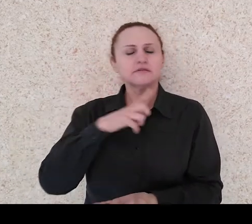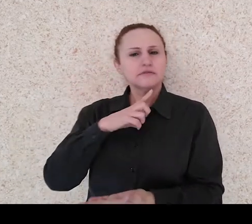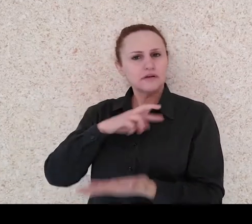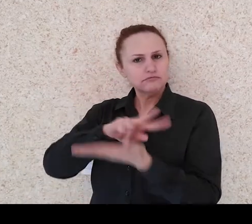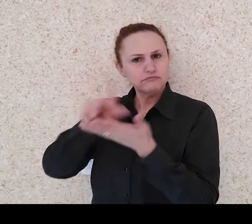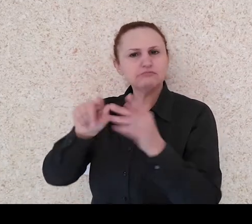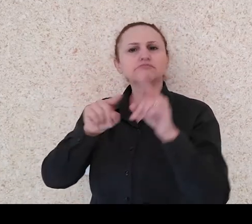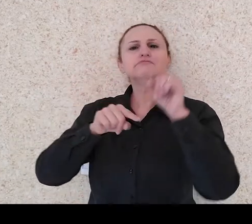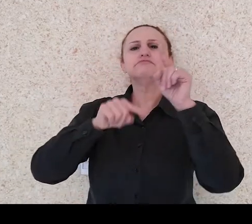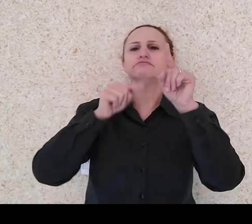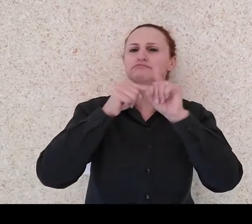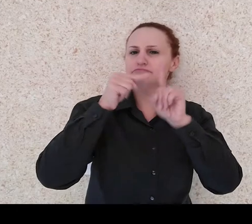universo intercultural.